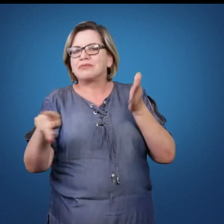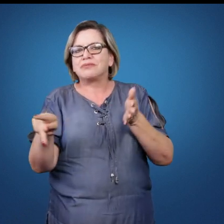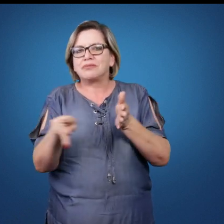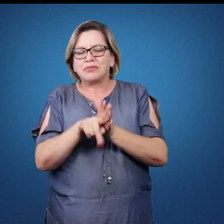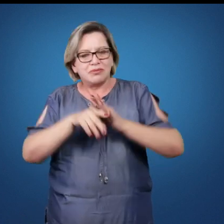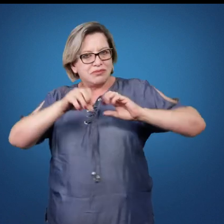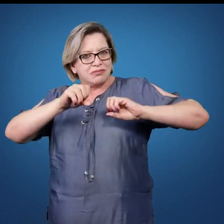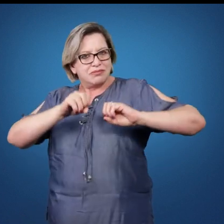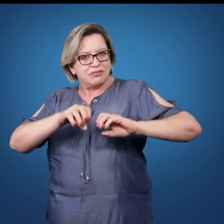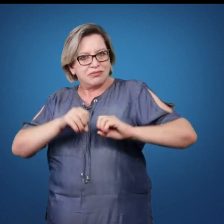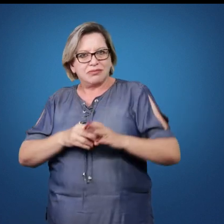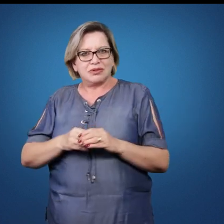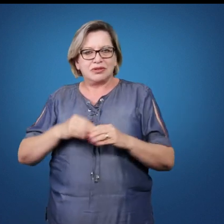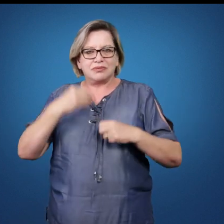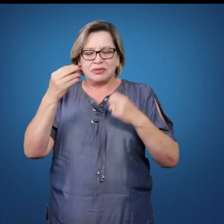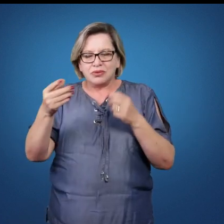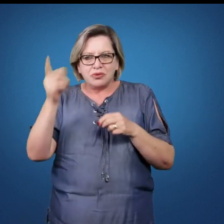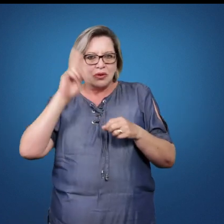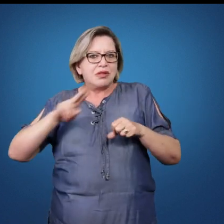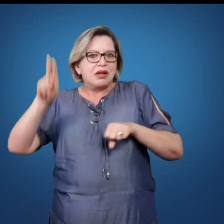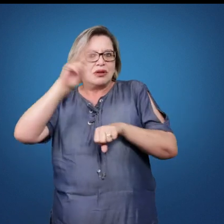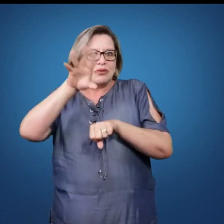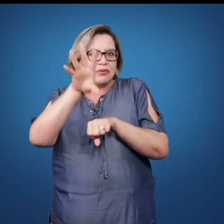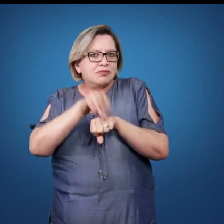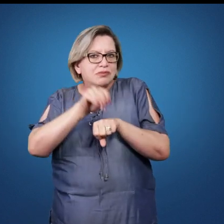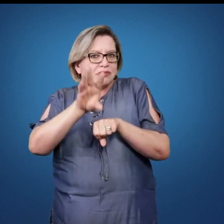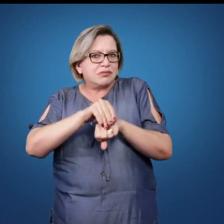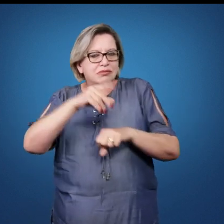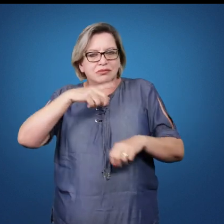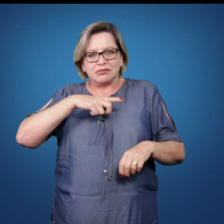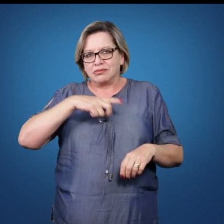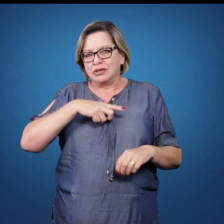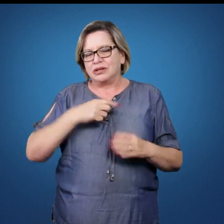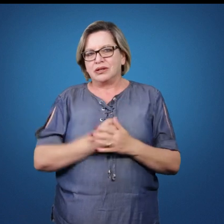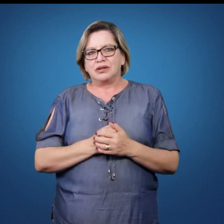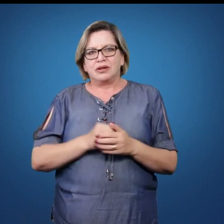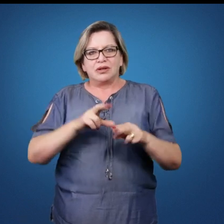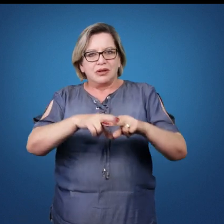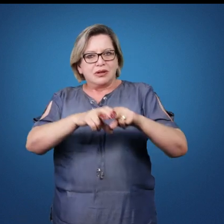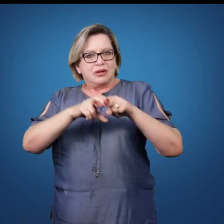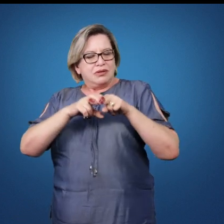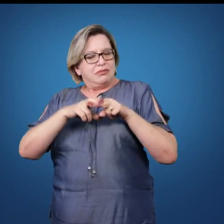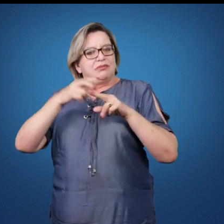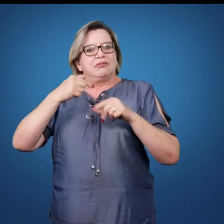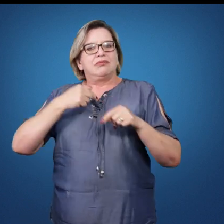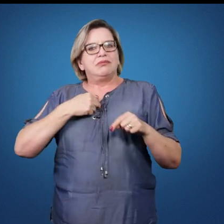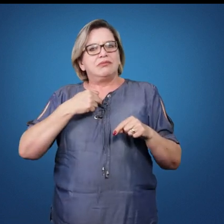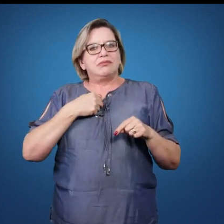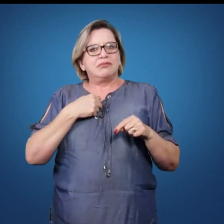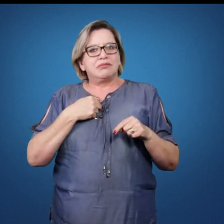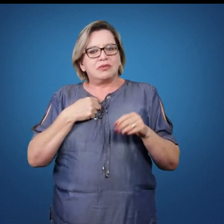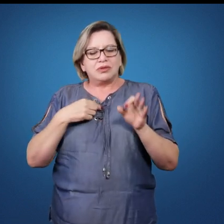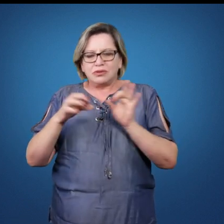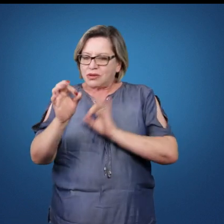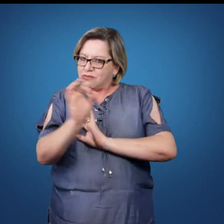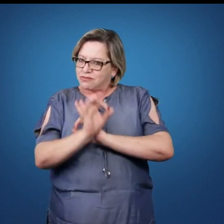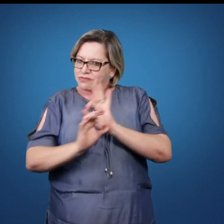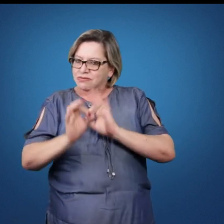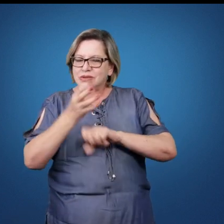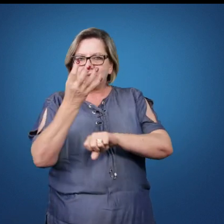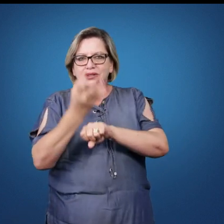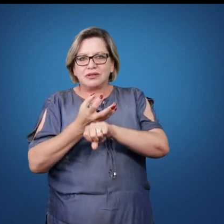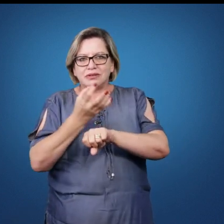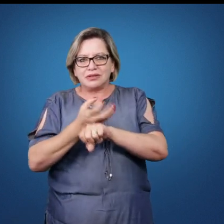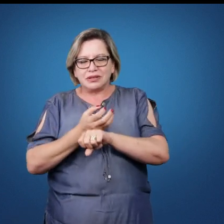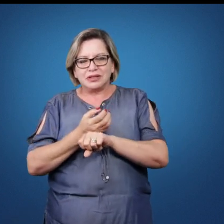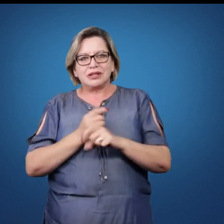conhecimentos que nós temos à nossa disposição. Por isso que eu, durante o planejamento dessa disciplina,